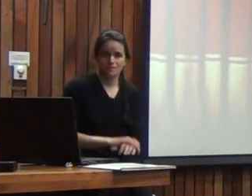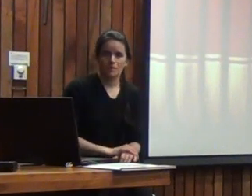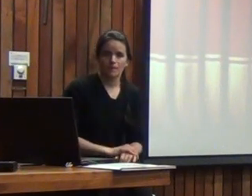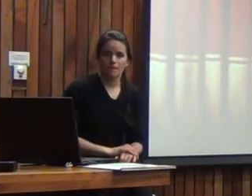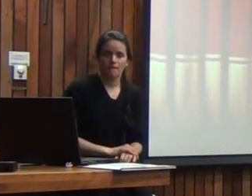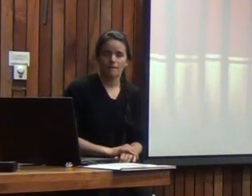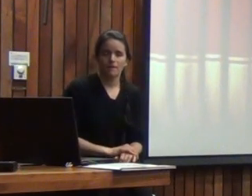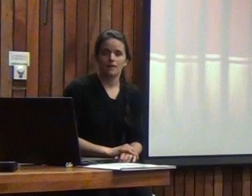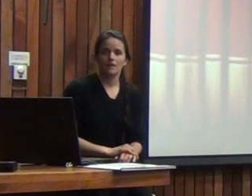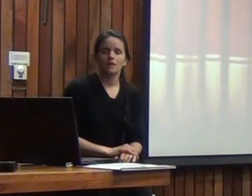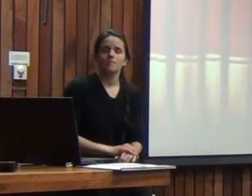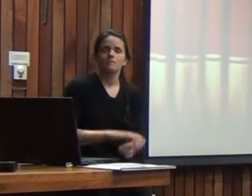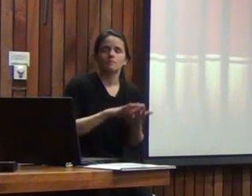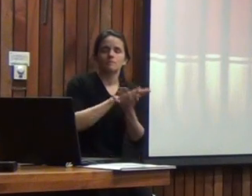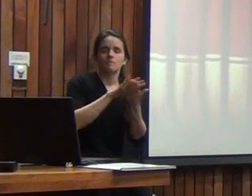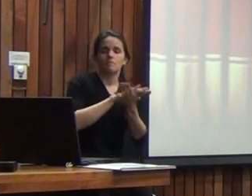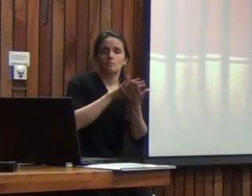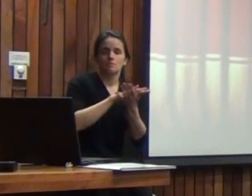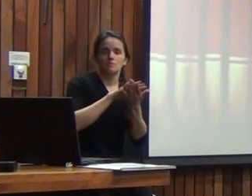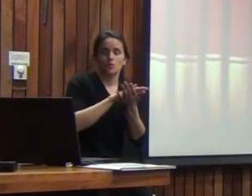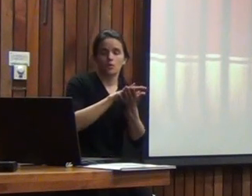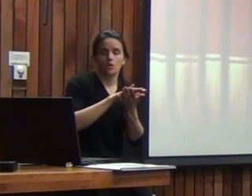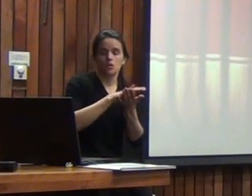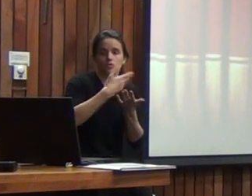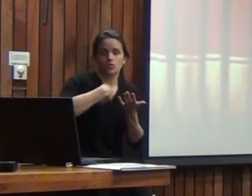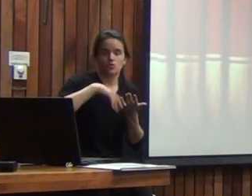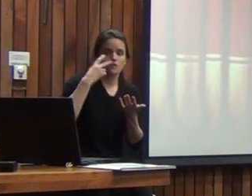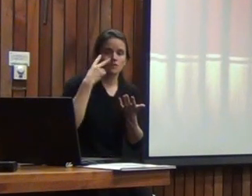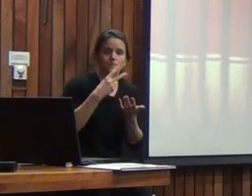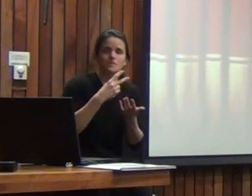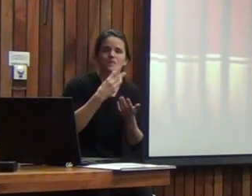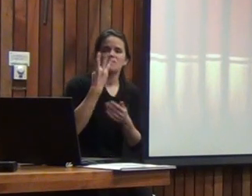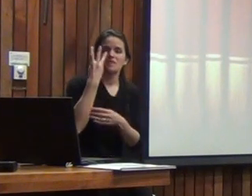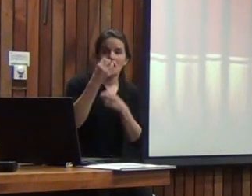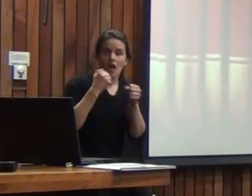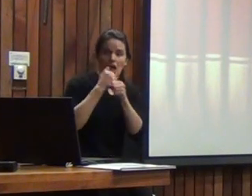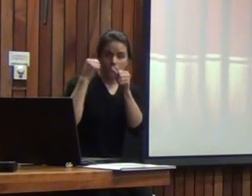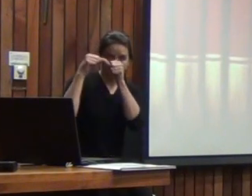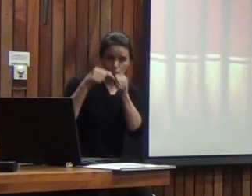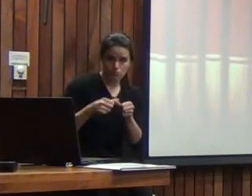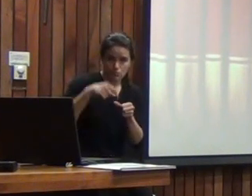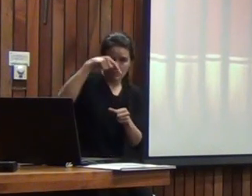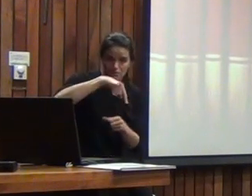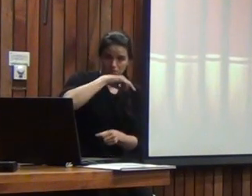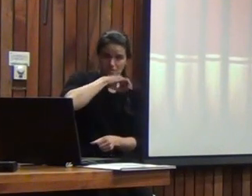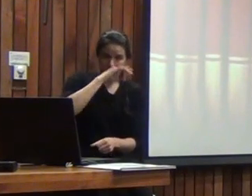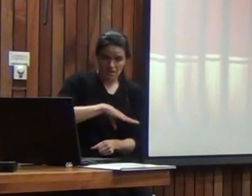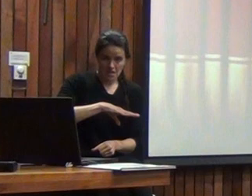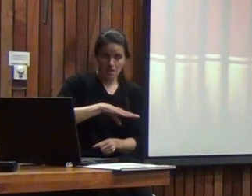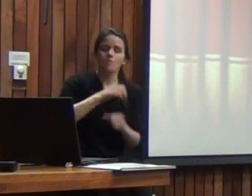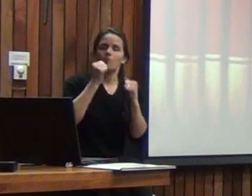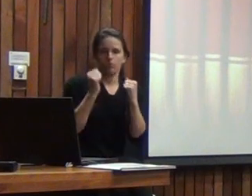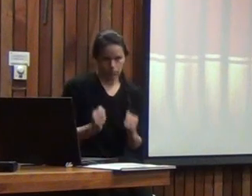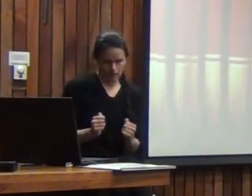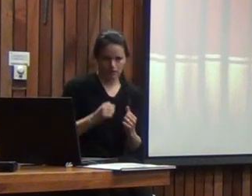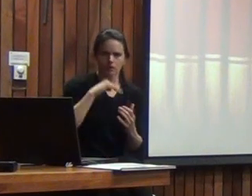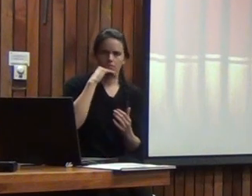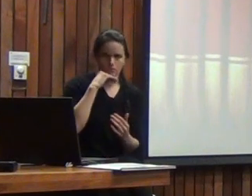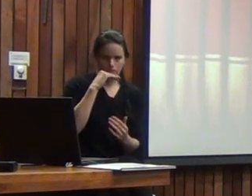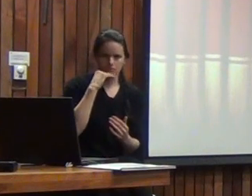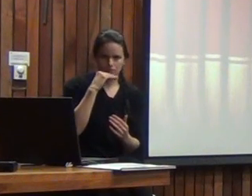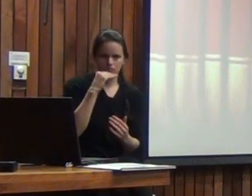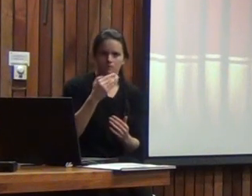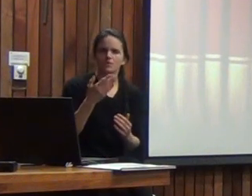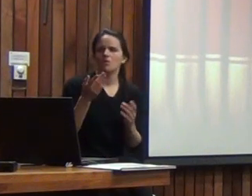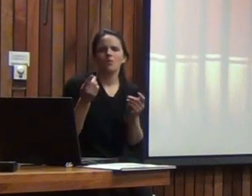deja de ser migrante una población para nuestro gusto con al menos de tres años de escolarización chilena con tres años de escolarización ya puede